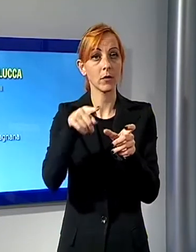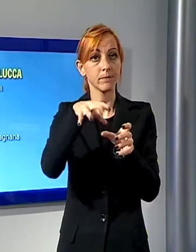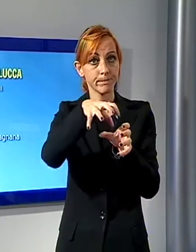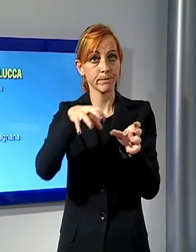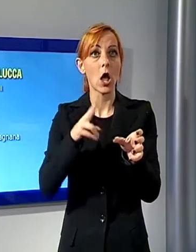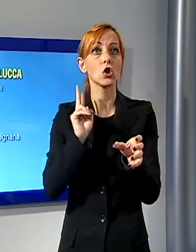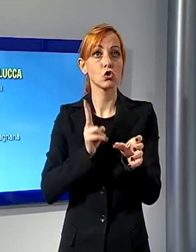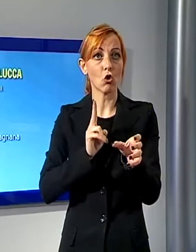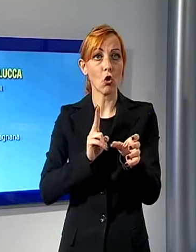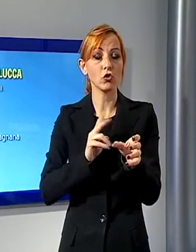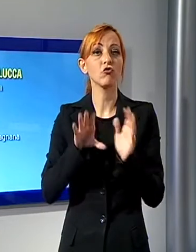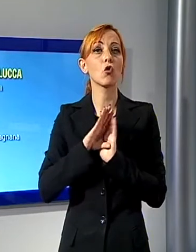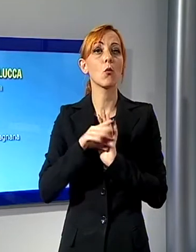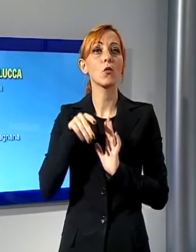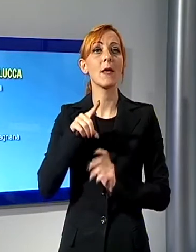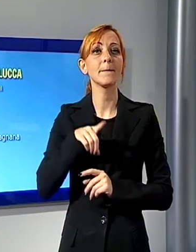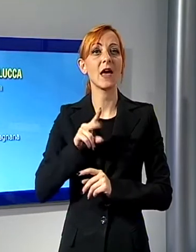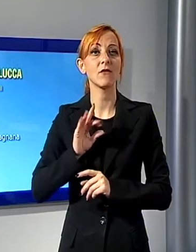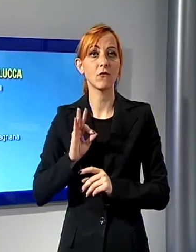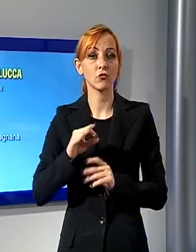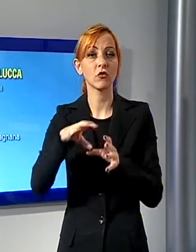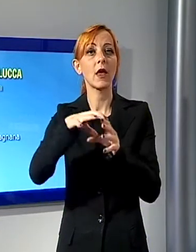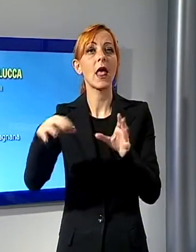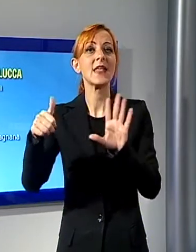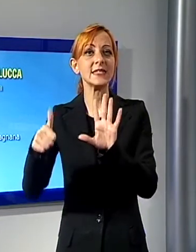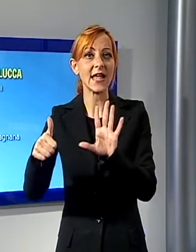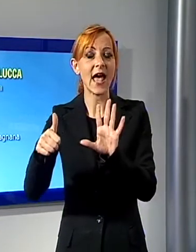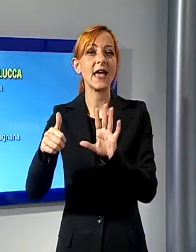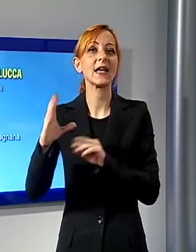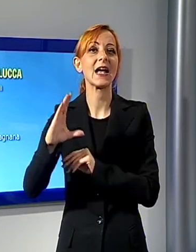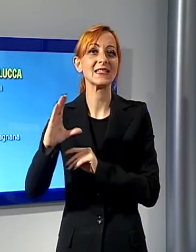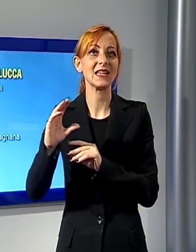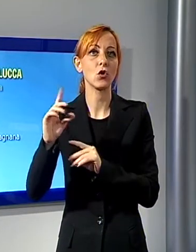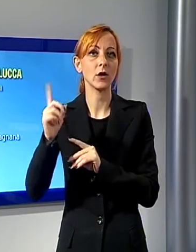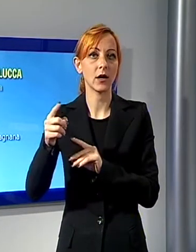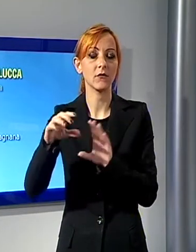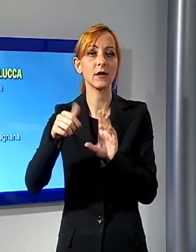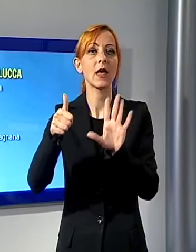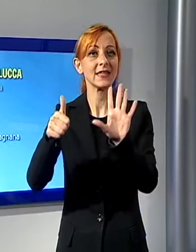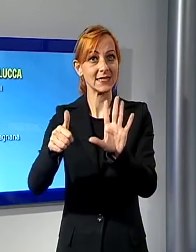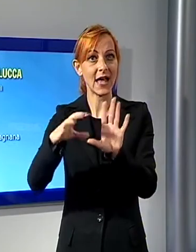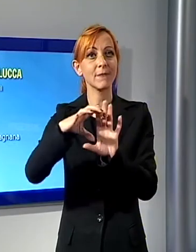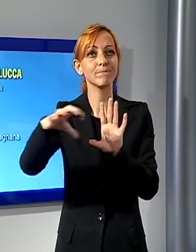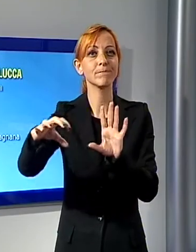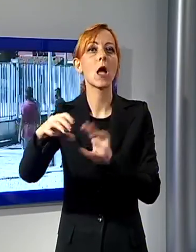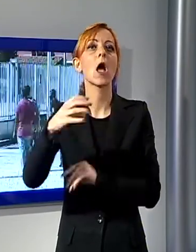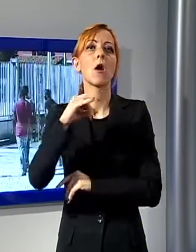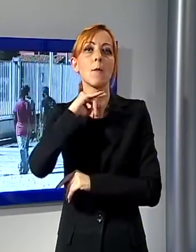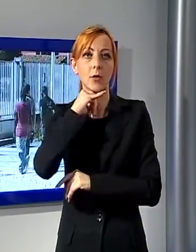nel comune di Pieve Fosciana, 6 in quello di Castiglione Garfagnana e altri 6 a Porcari. Il prefetto ha reso